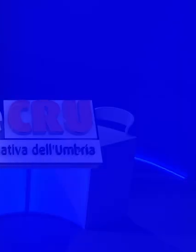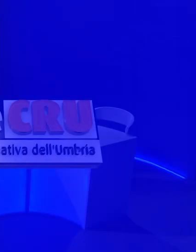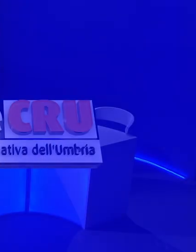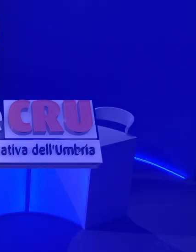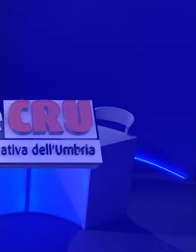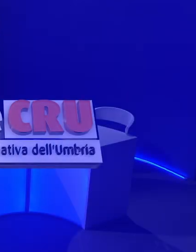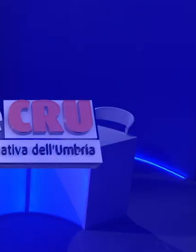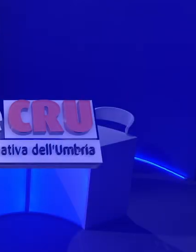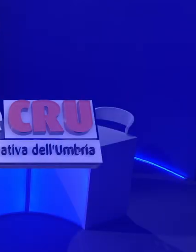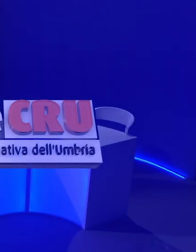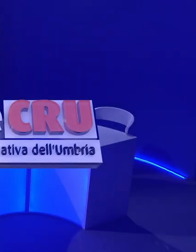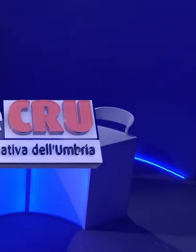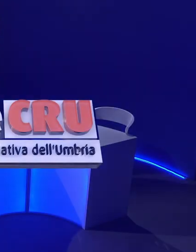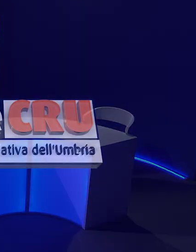Grazie per